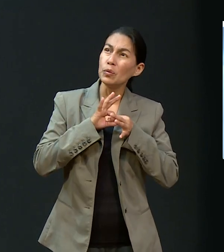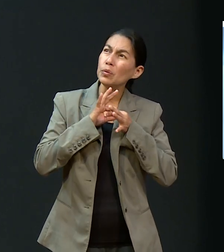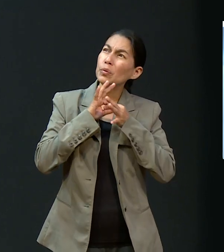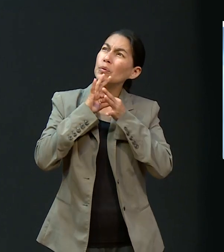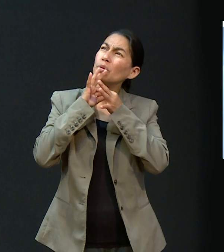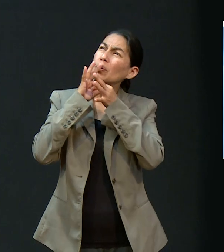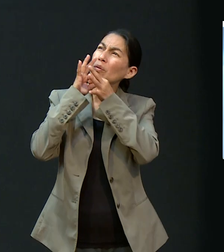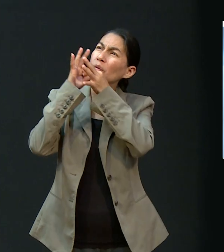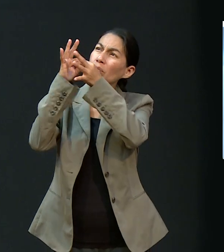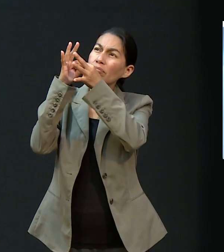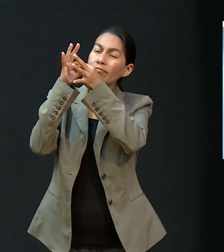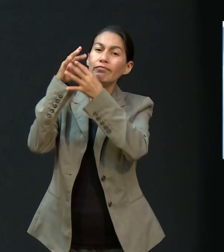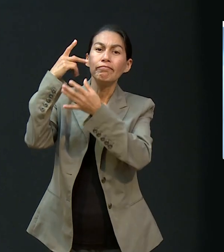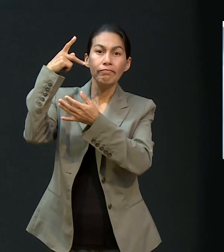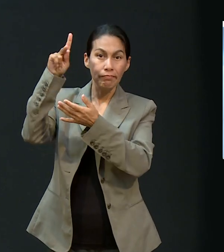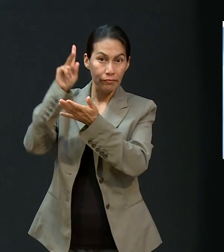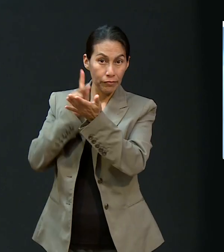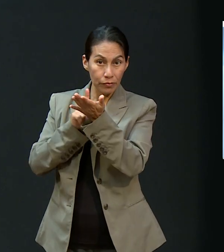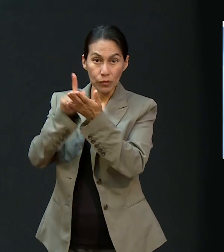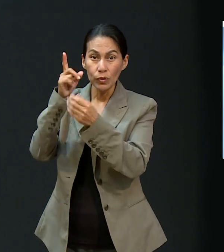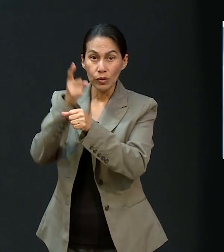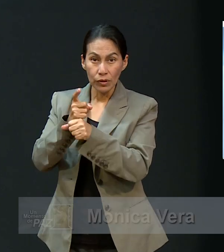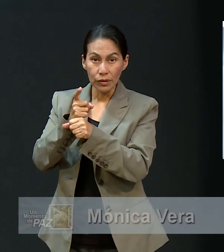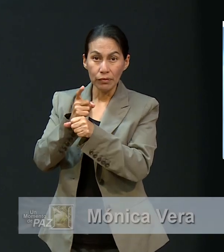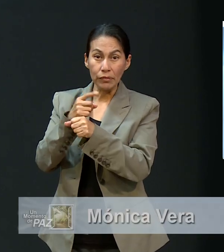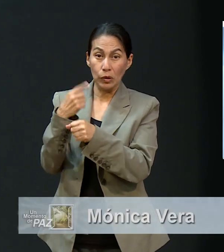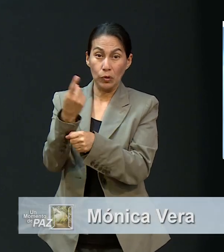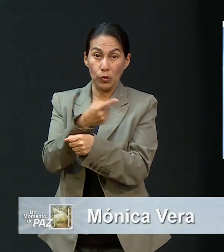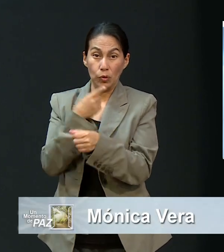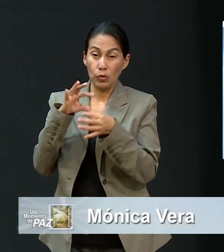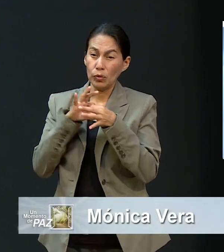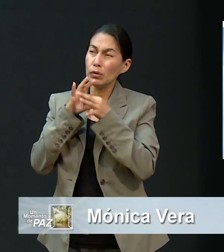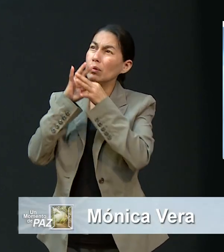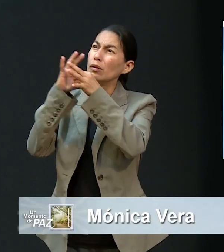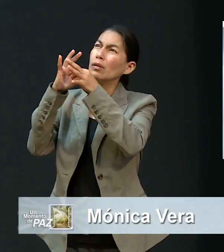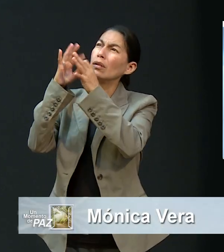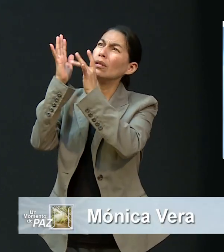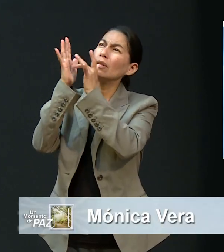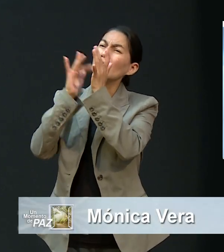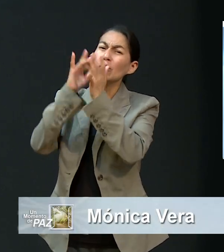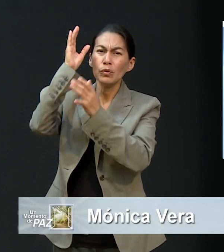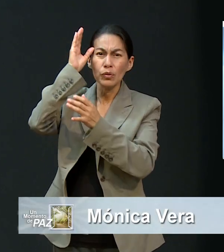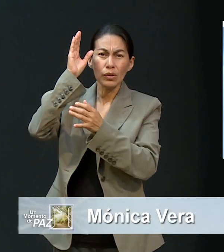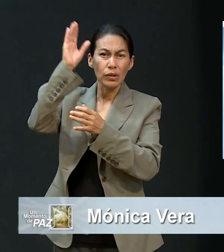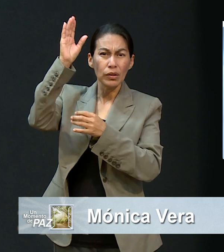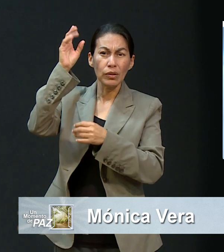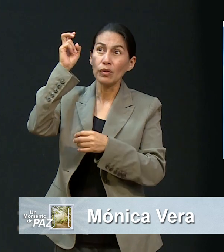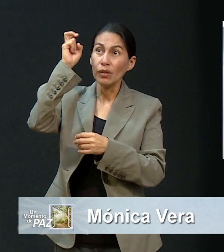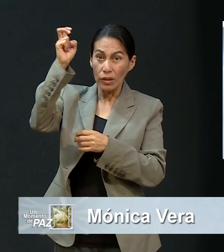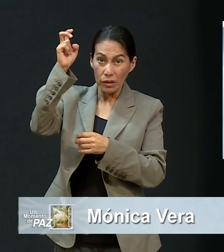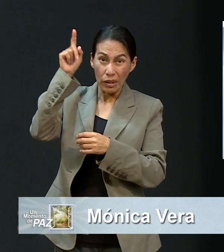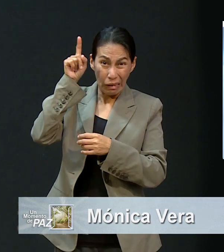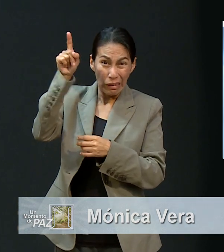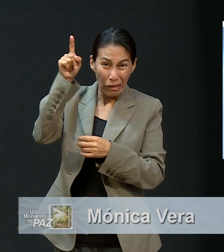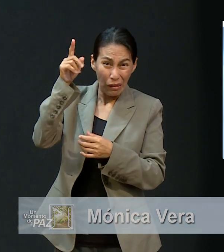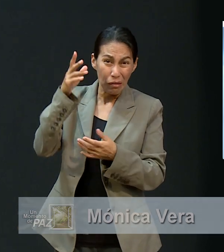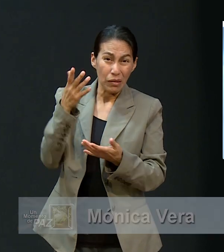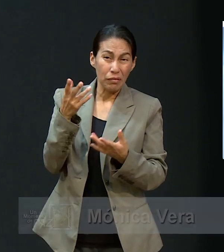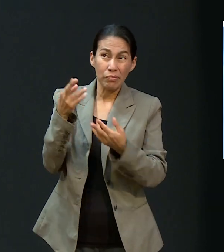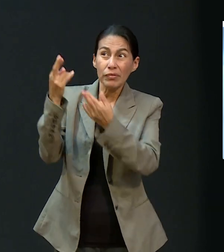Vivirla conforme a la voluntad de Dios en Cristo Jesús, porque Jesús es el regalo más grande que Dios